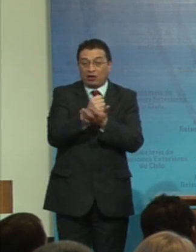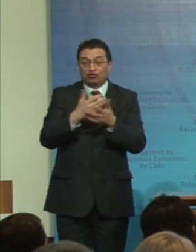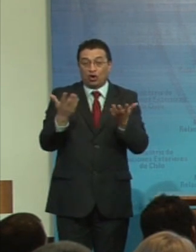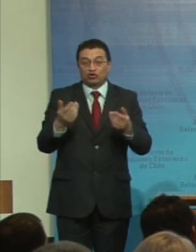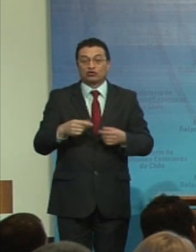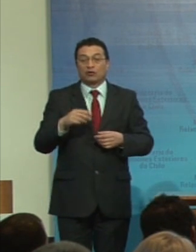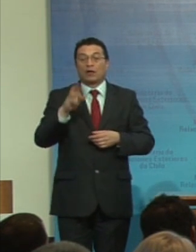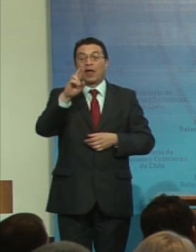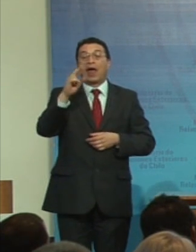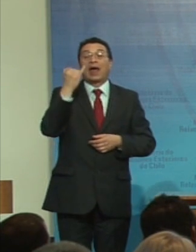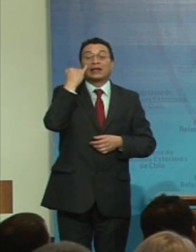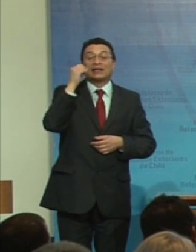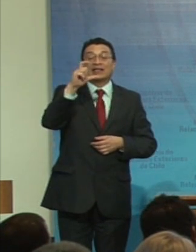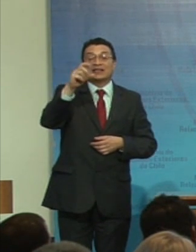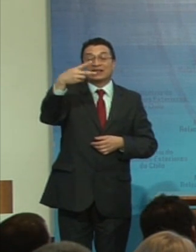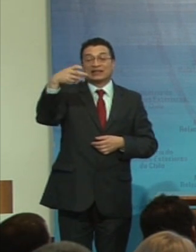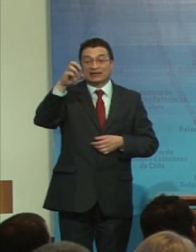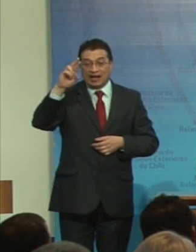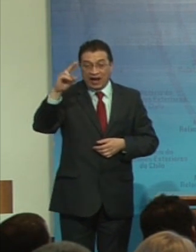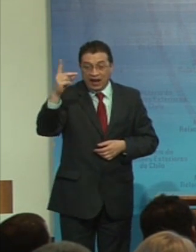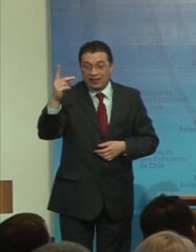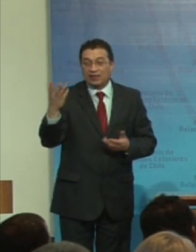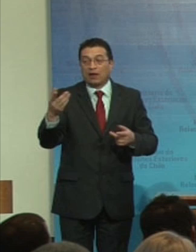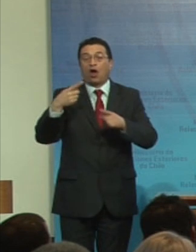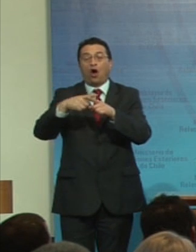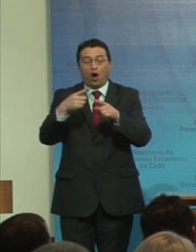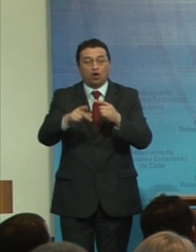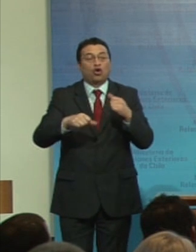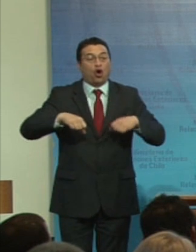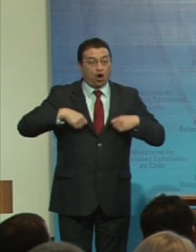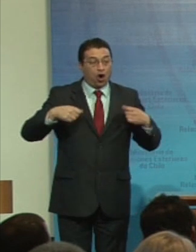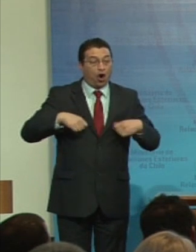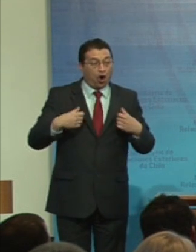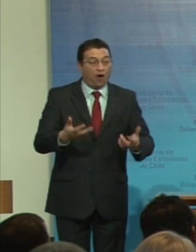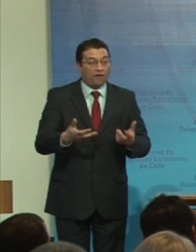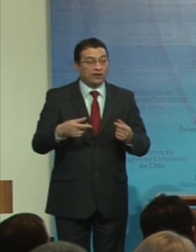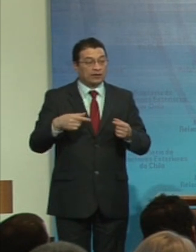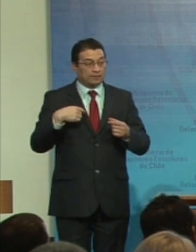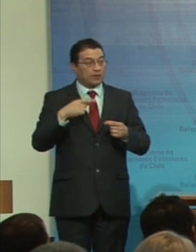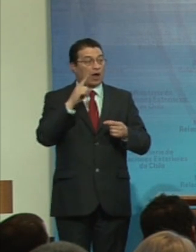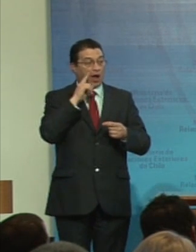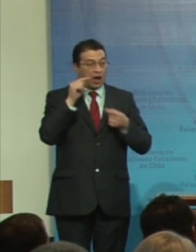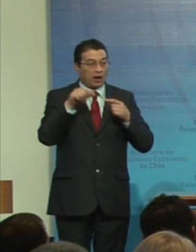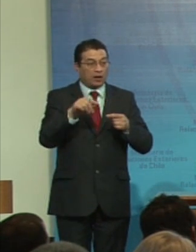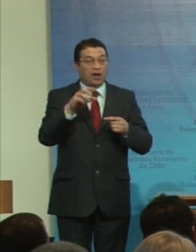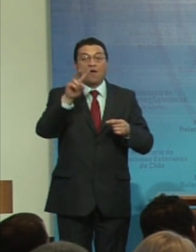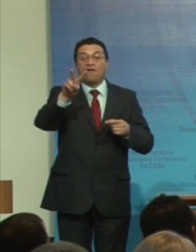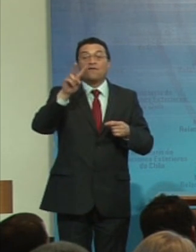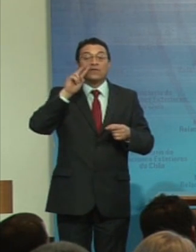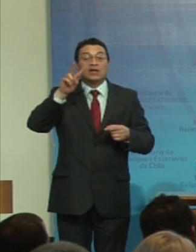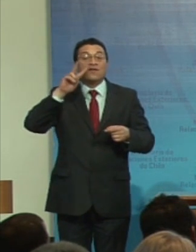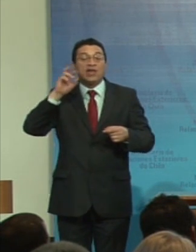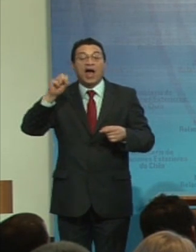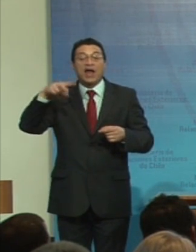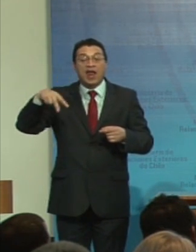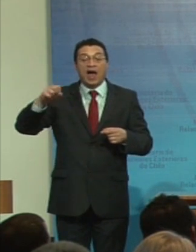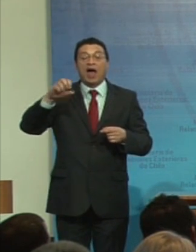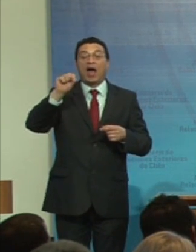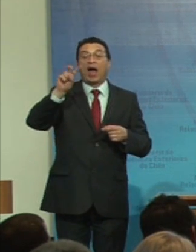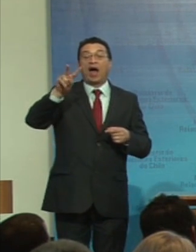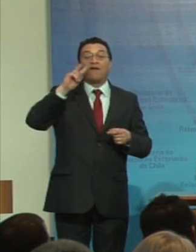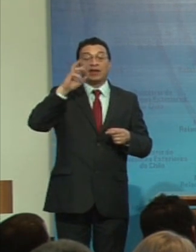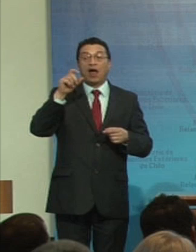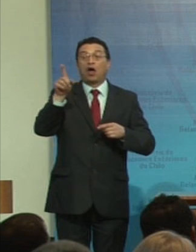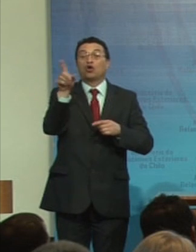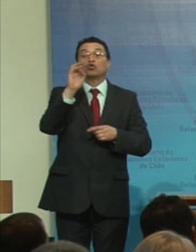a Richard y a tantos otros jóvenes que están acá a una Viviana Ávila que es subdirectora